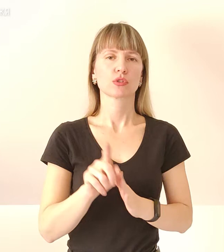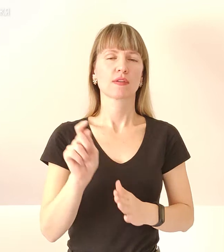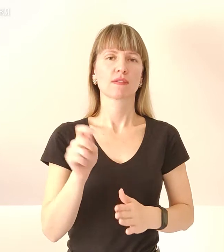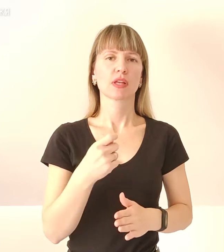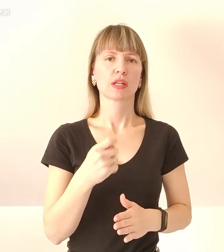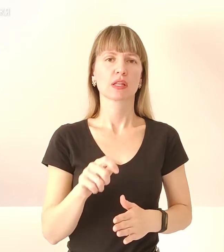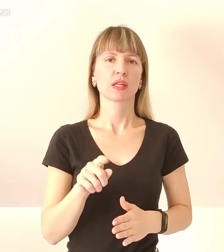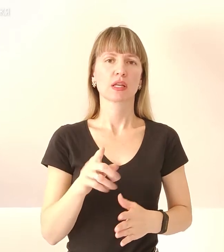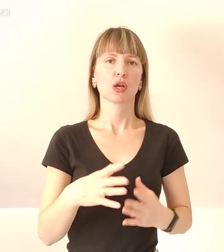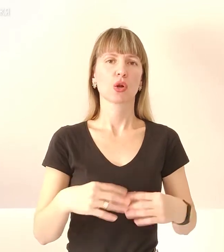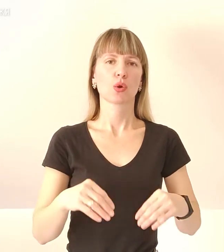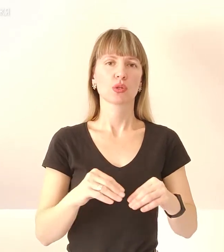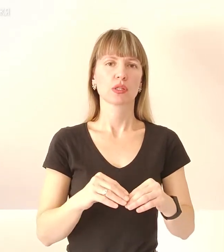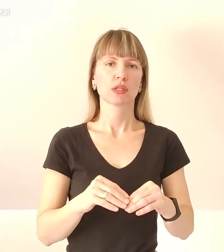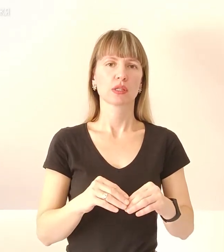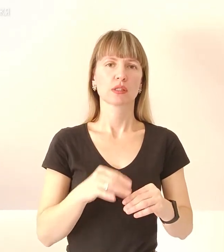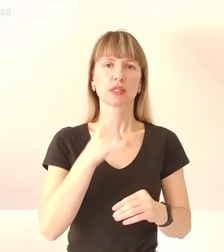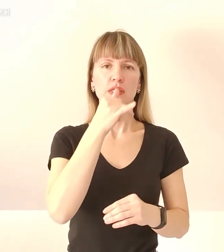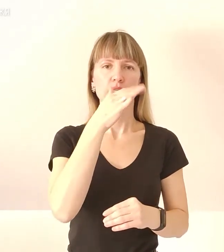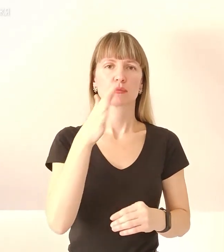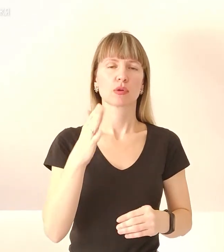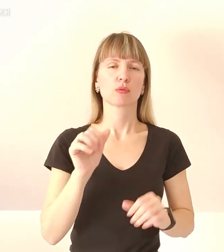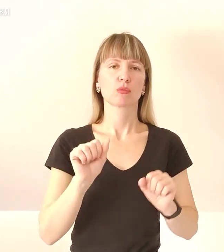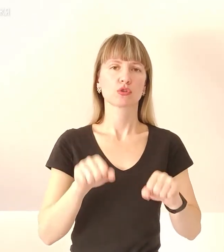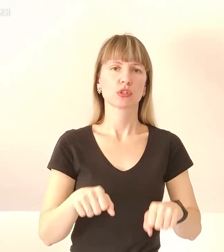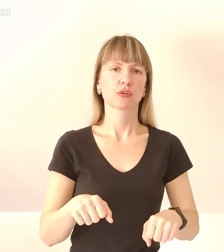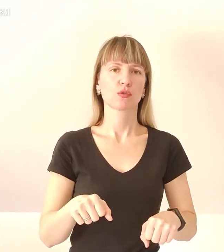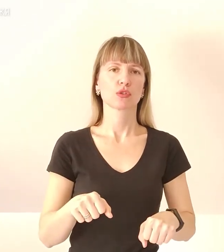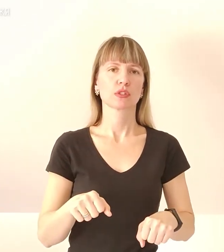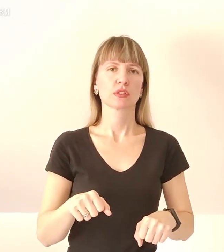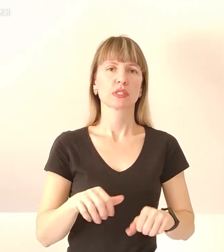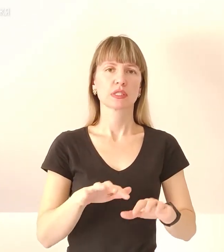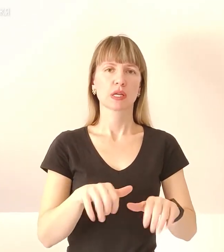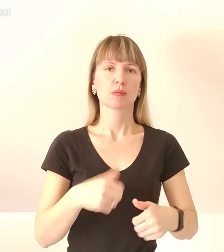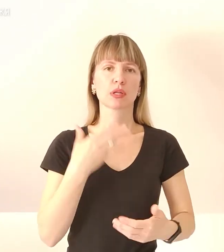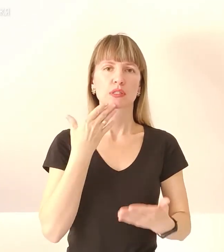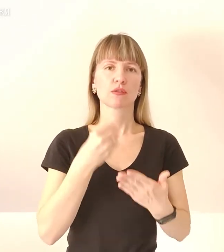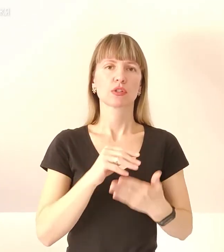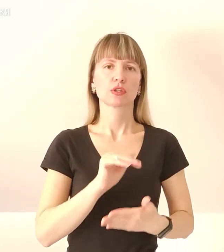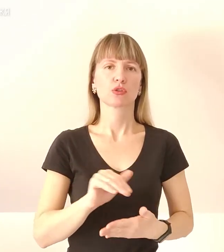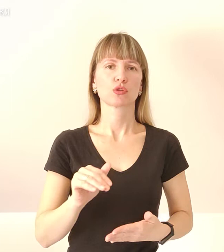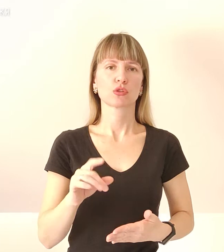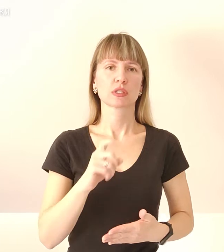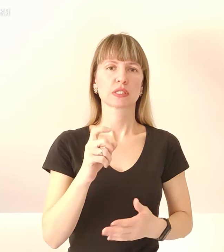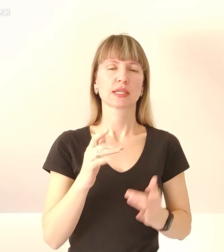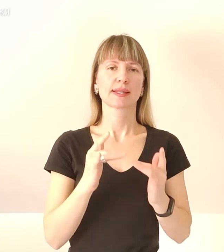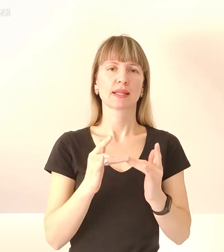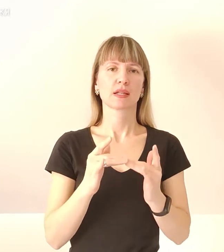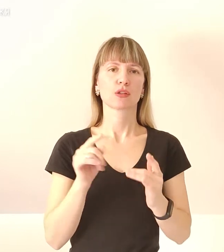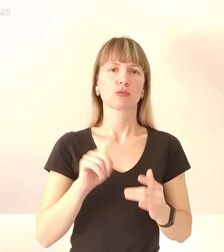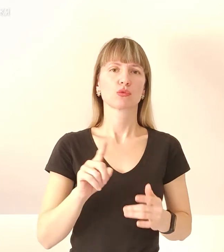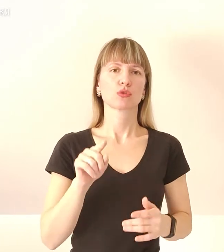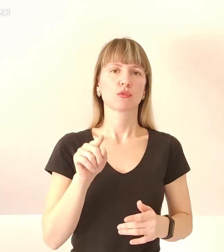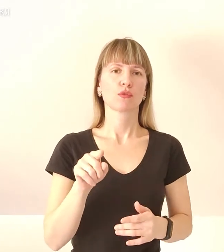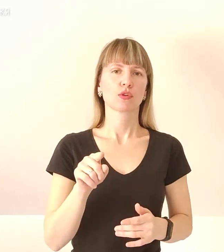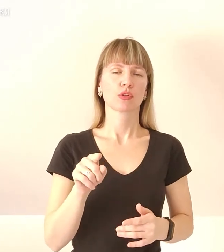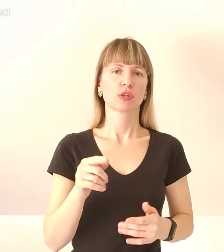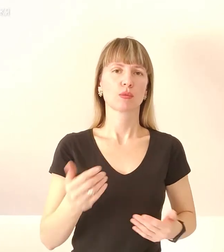їхні родини не змогли, не мали можливості запратися в діточок з цією інтернату. Вони проживають